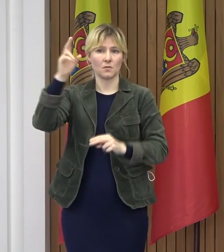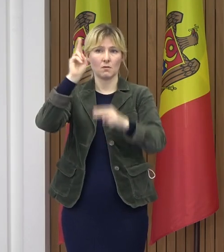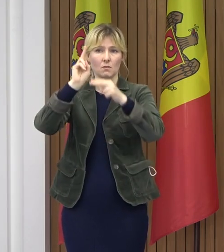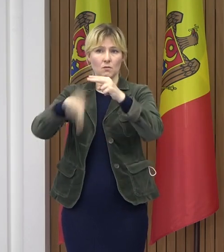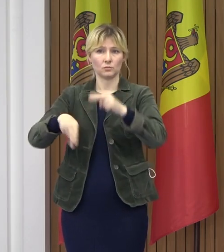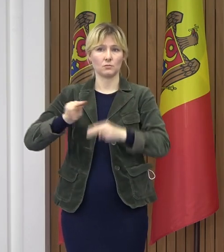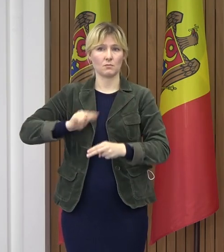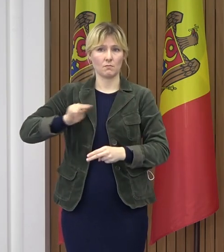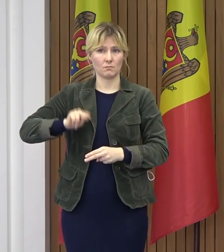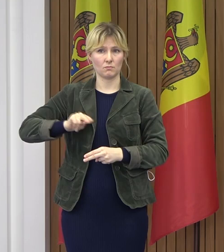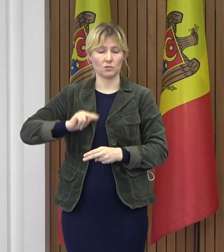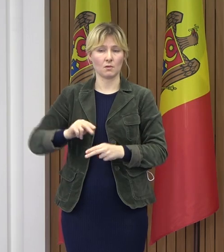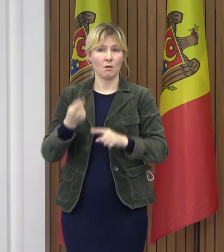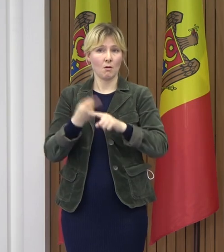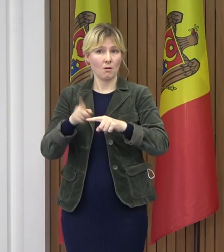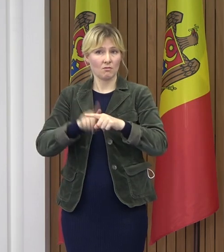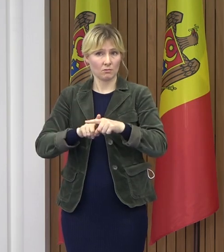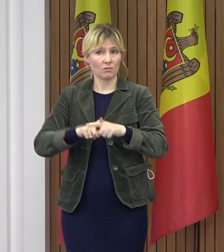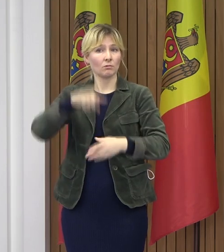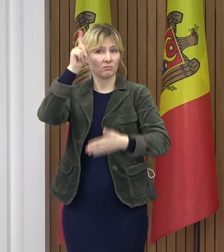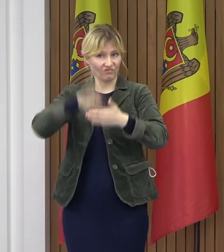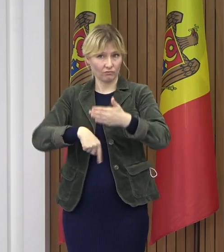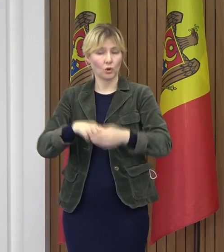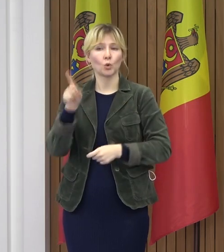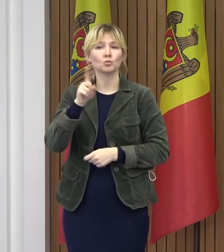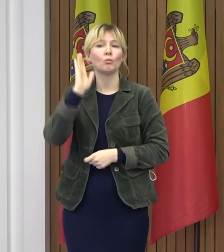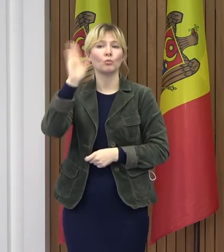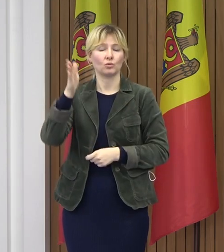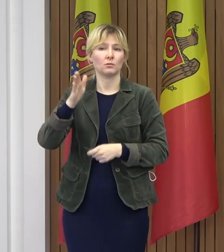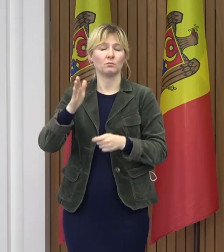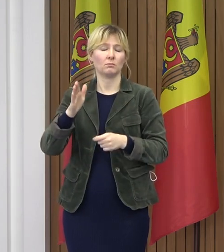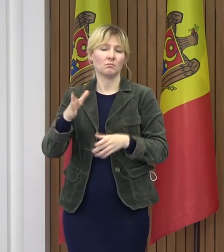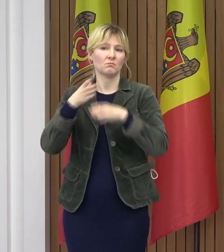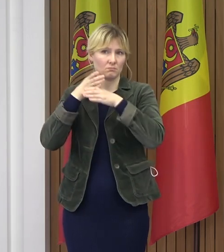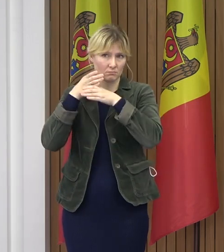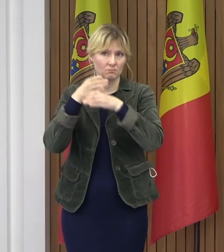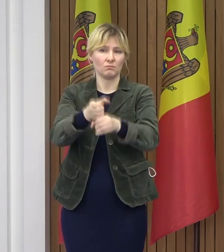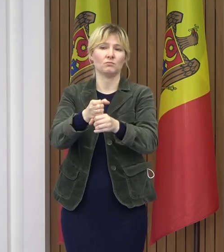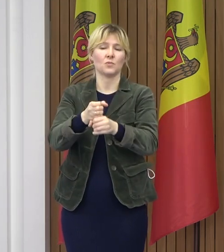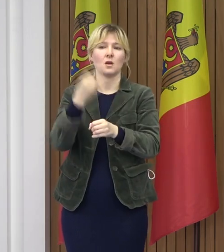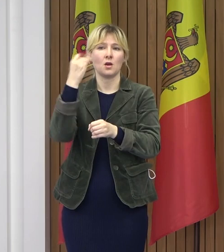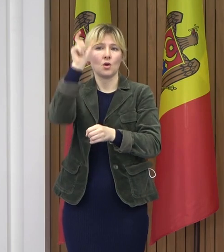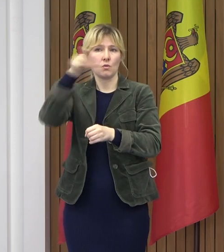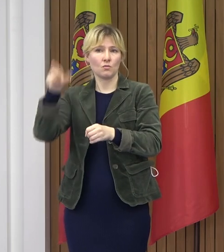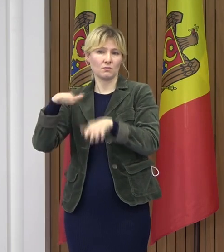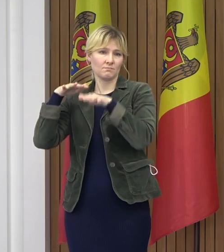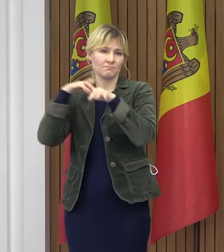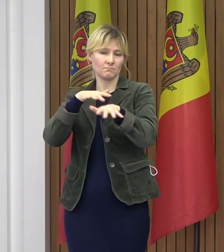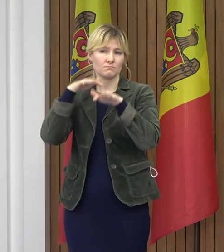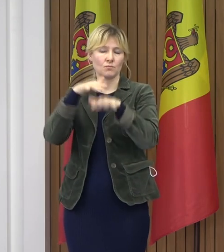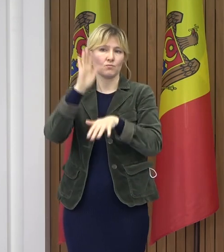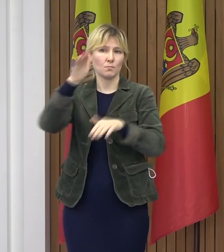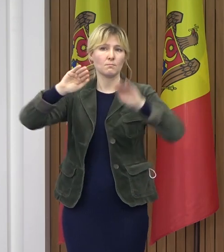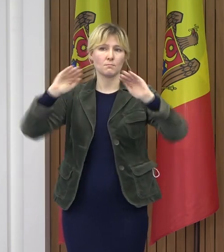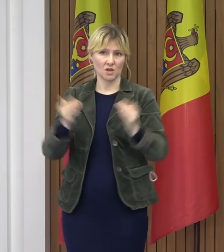Lucru care, considerăm noi, va permite degajarea fluxului de persoane în